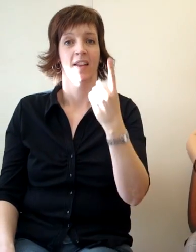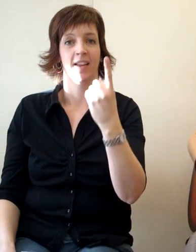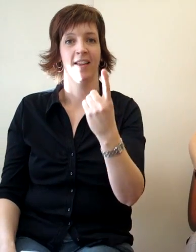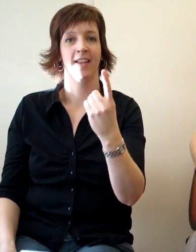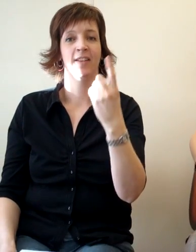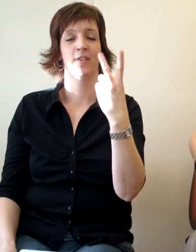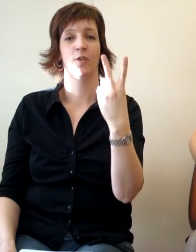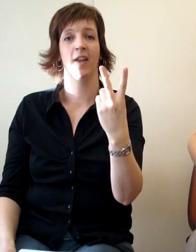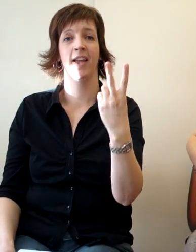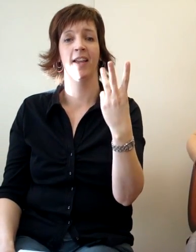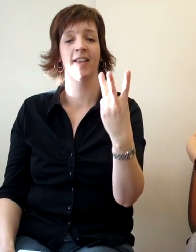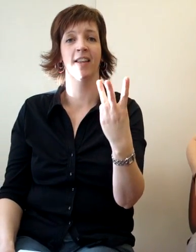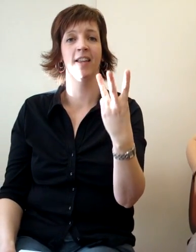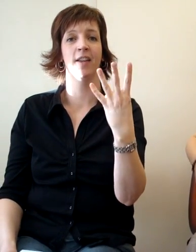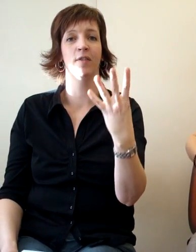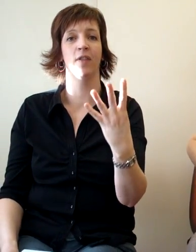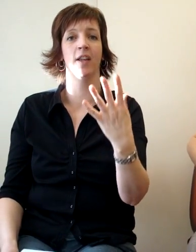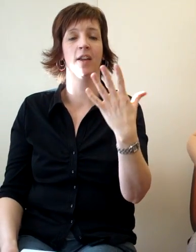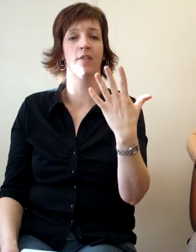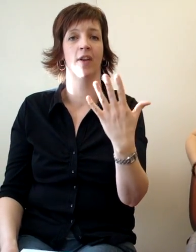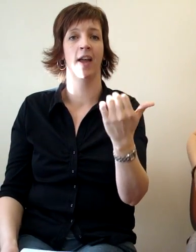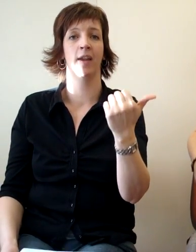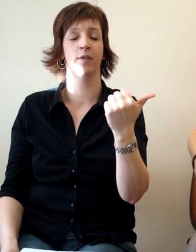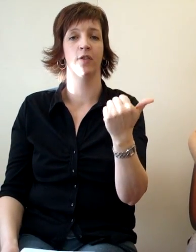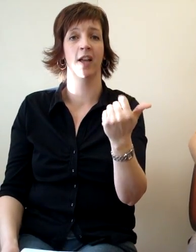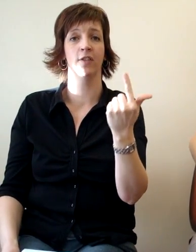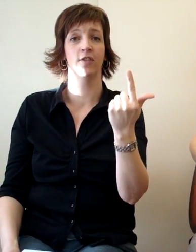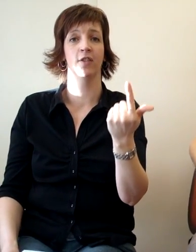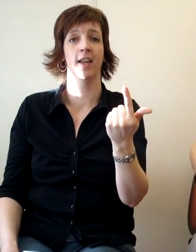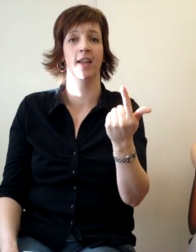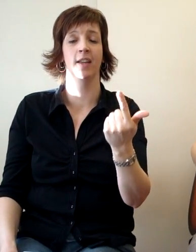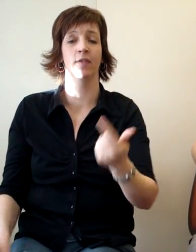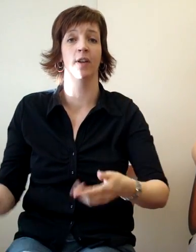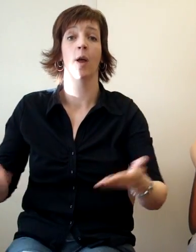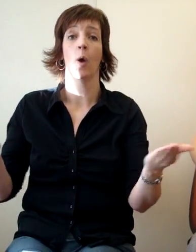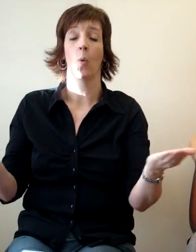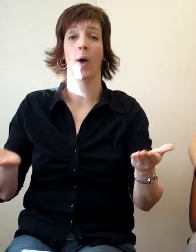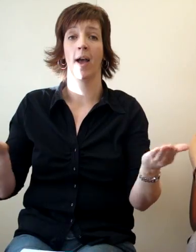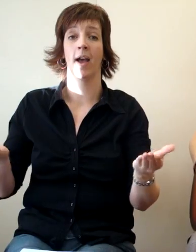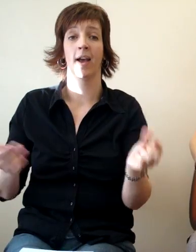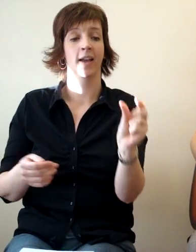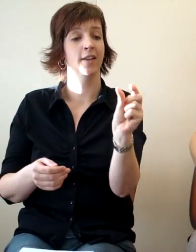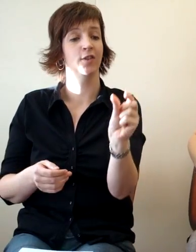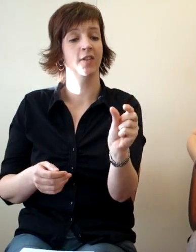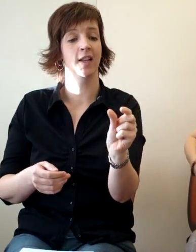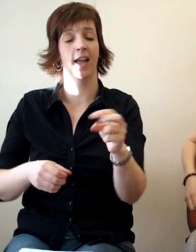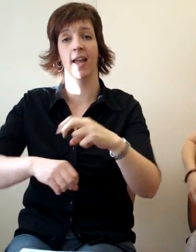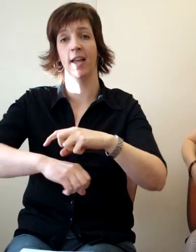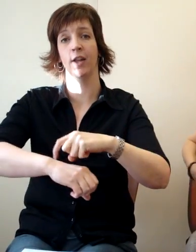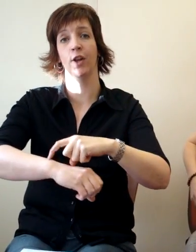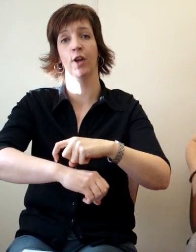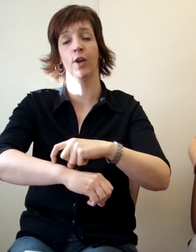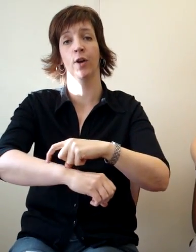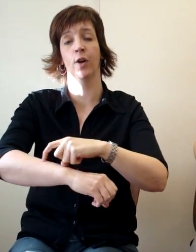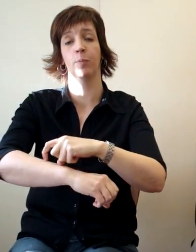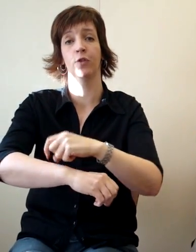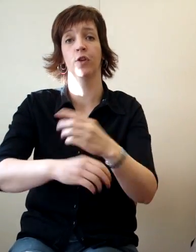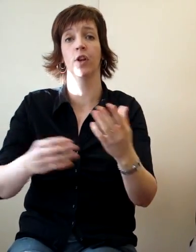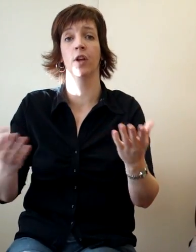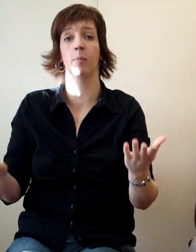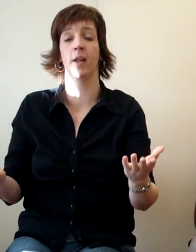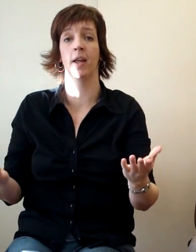1, 2, 3, 4, 5, 6, 7 Waar is het kleine